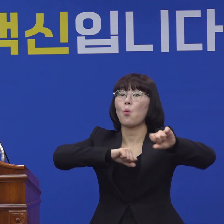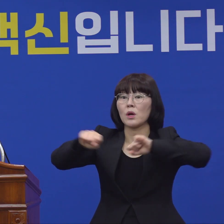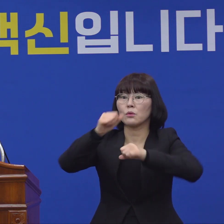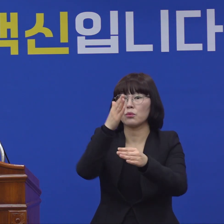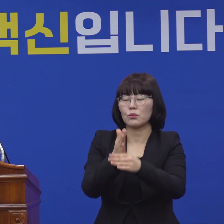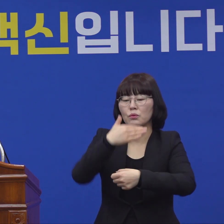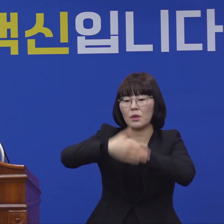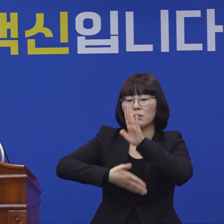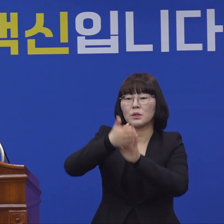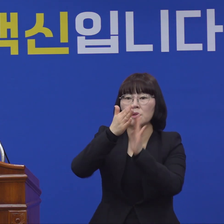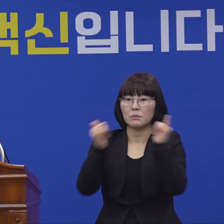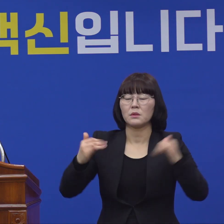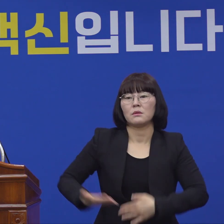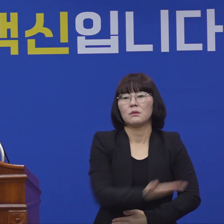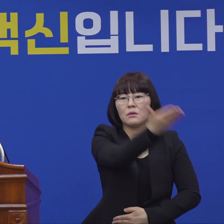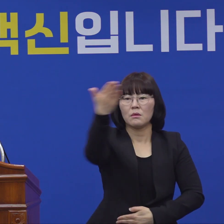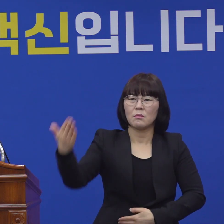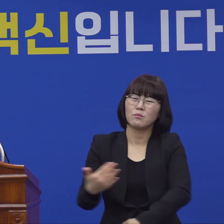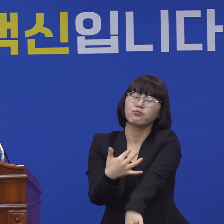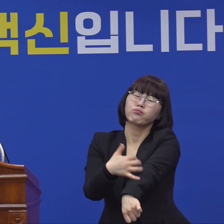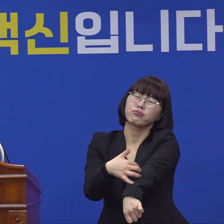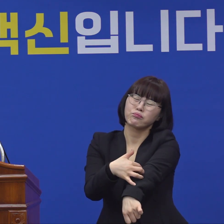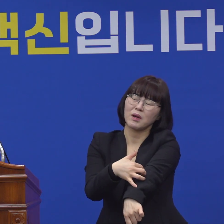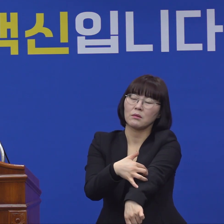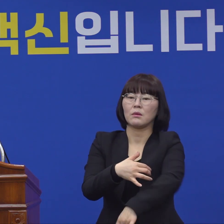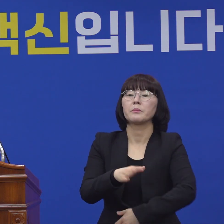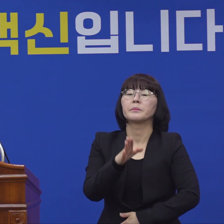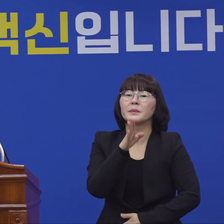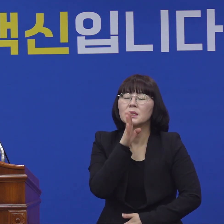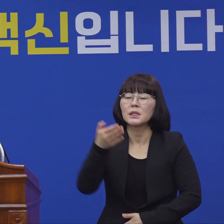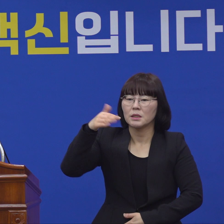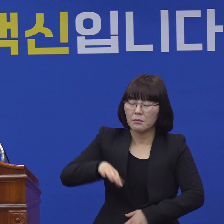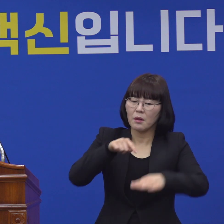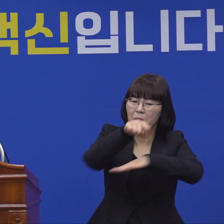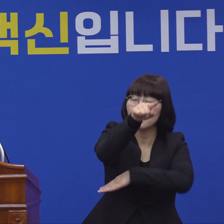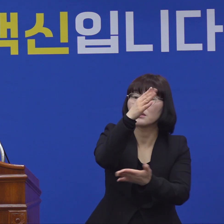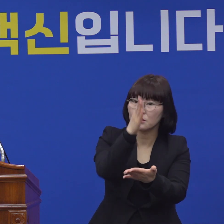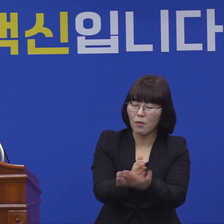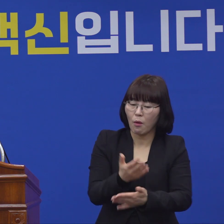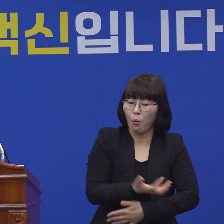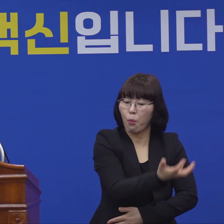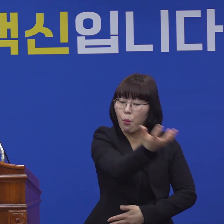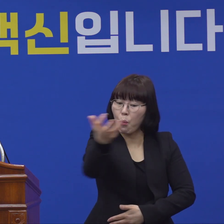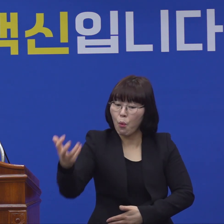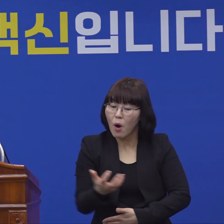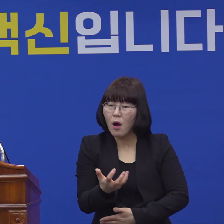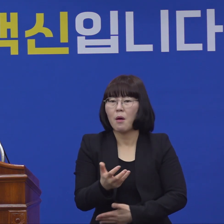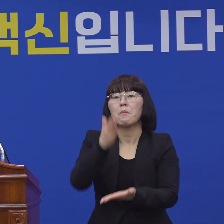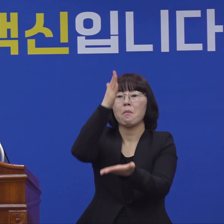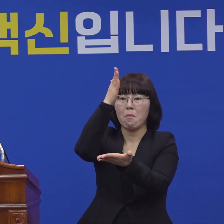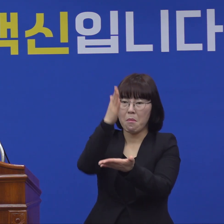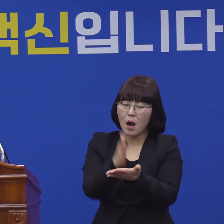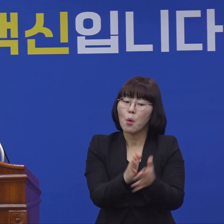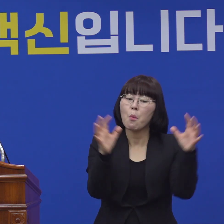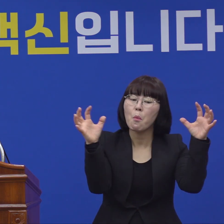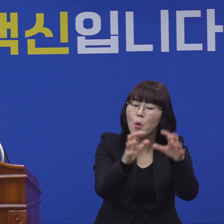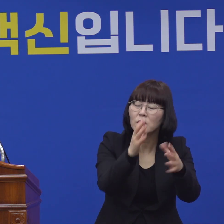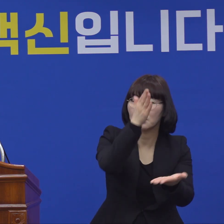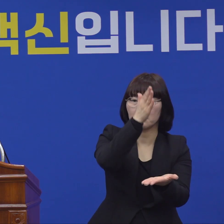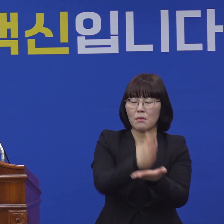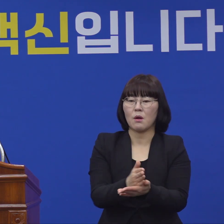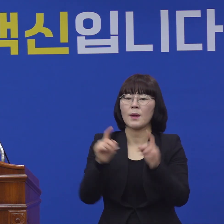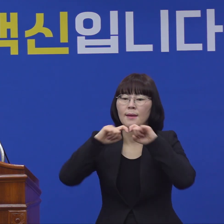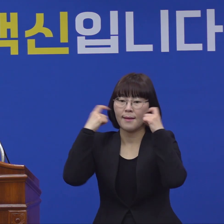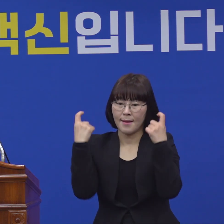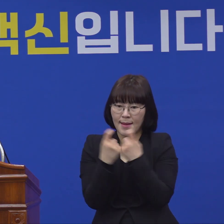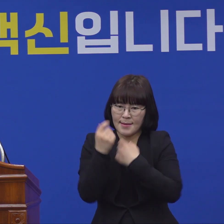시민들께서도 많은 불편이 있으시겠지만 외출 자제 및 이동 최소화, 다중 집회 금지, 개인